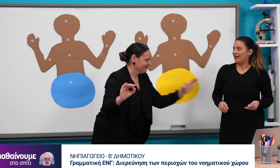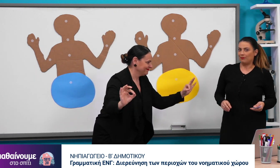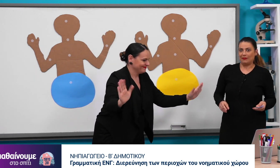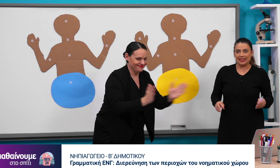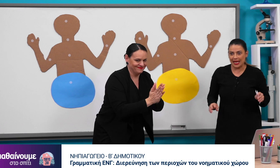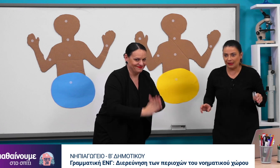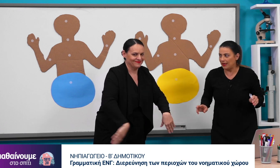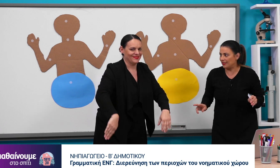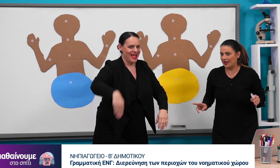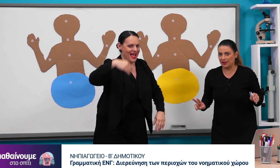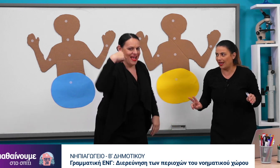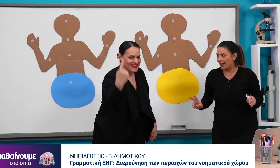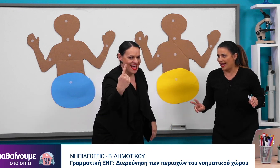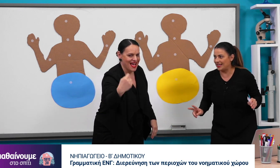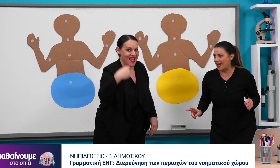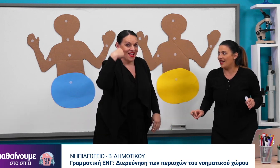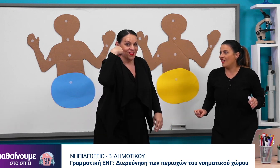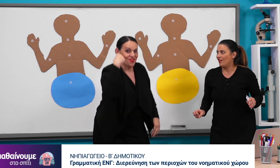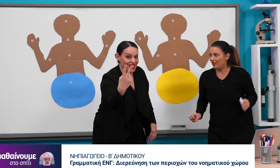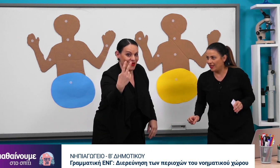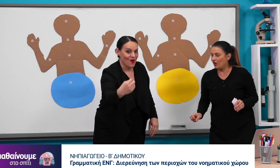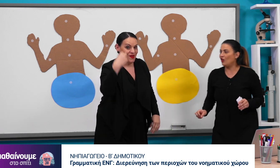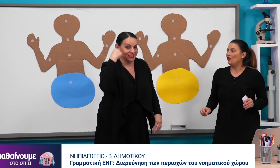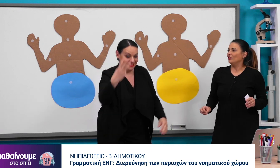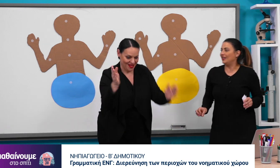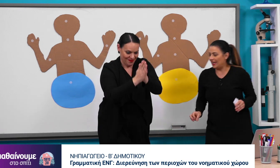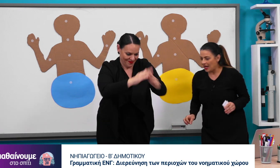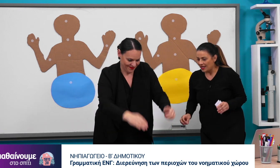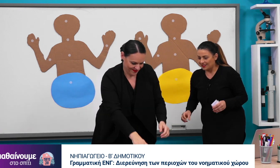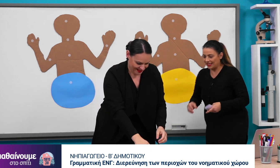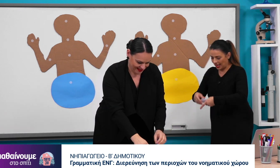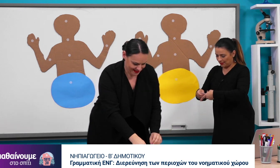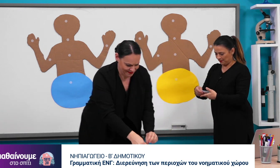Είστε έτοιμοι μας, βλέπετε. Ένα, δύο, τρία. Ξεκινάμε.